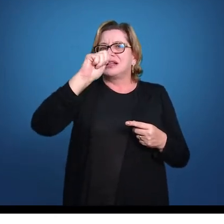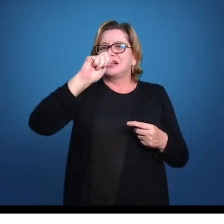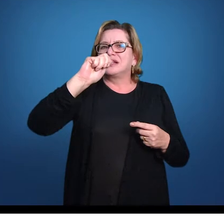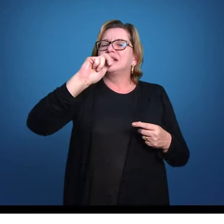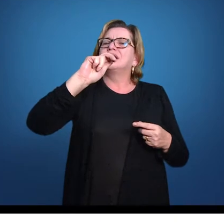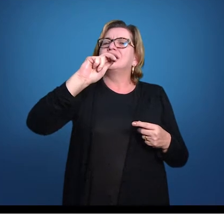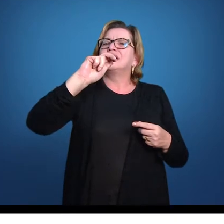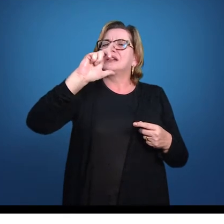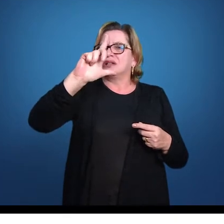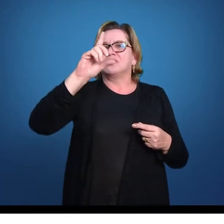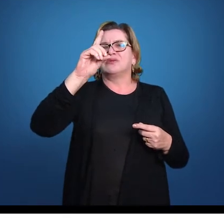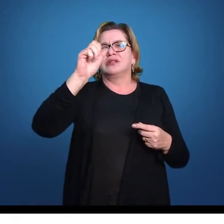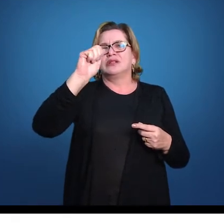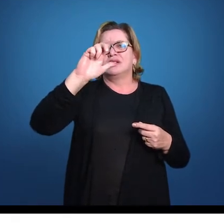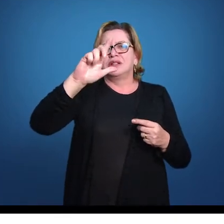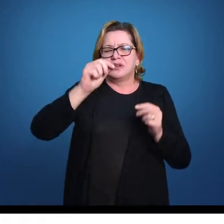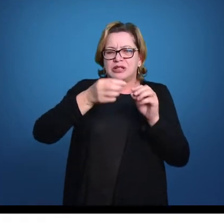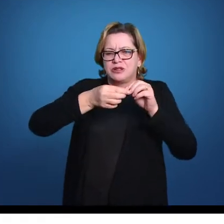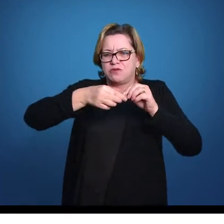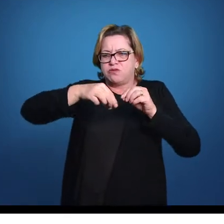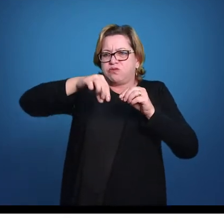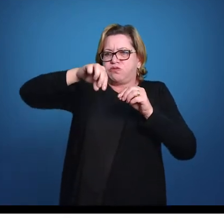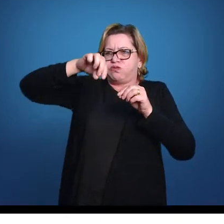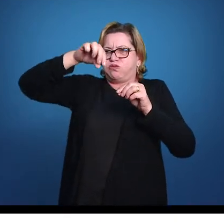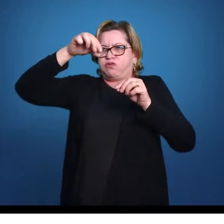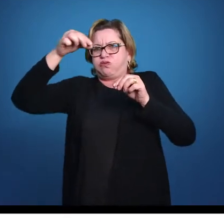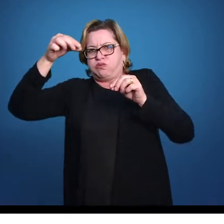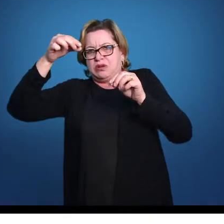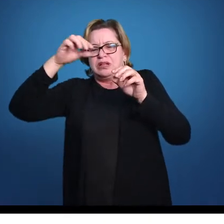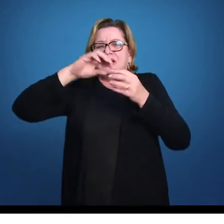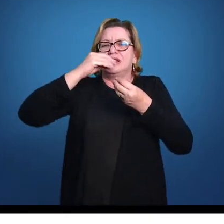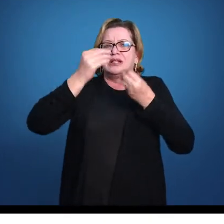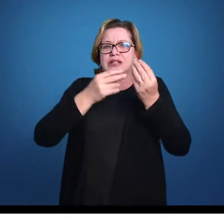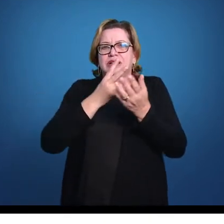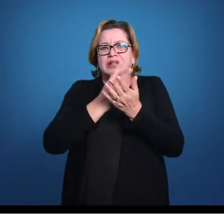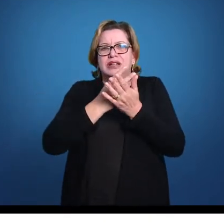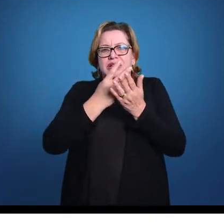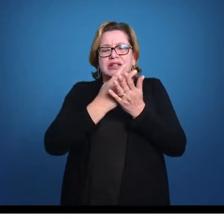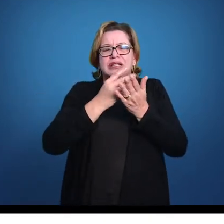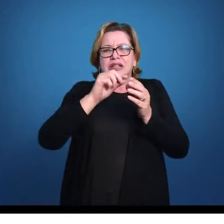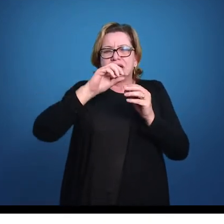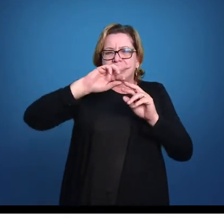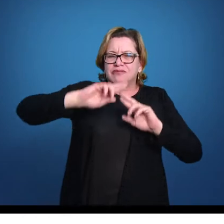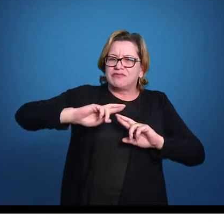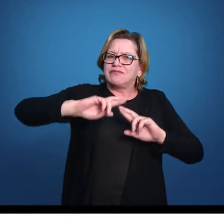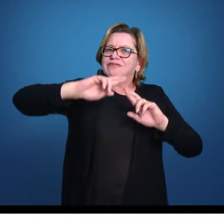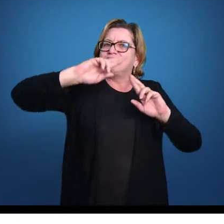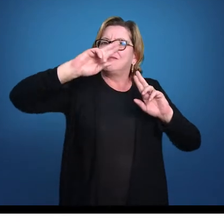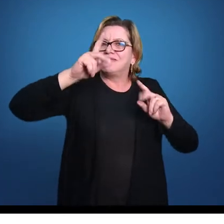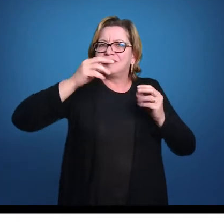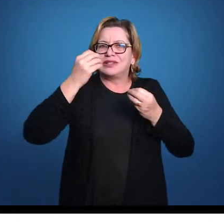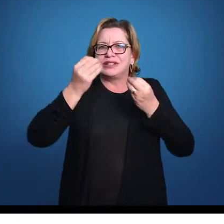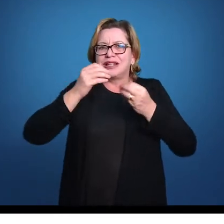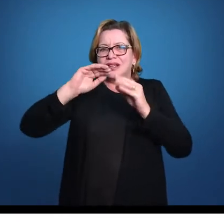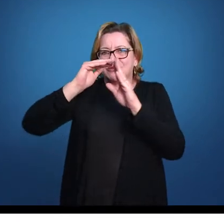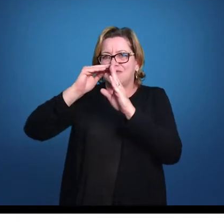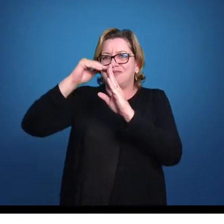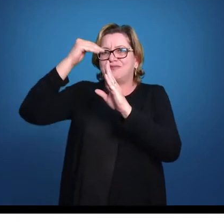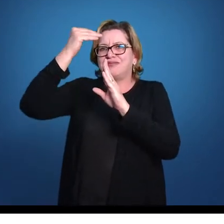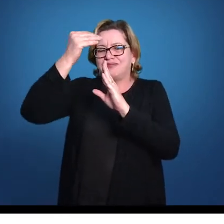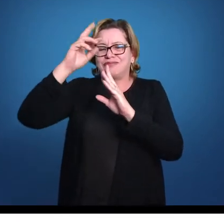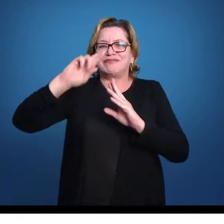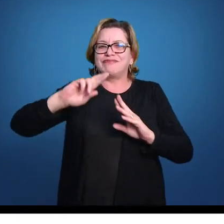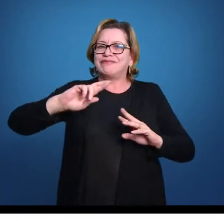se torce para cima, né? Ele tem uma dobra aqui na coluna dele e a nadadeira caudal é diferenciada, que ela tem um lobo superior